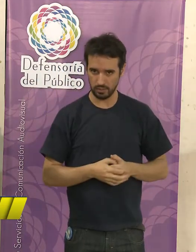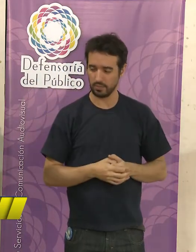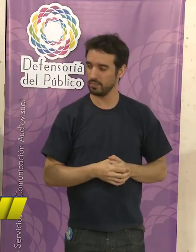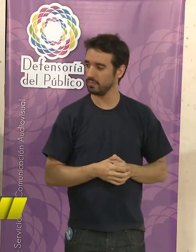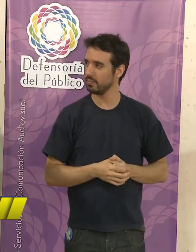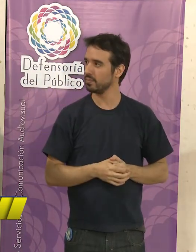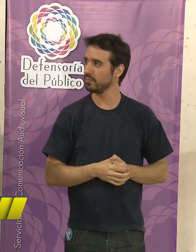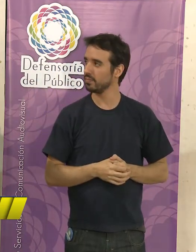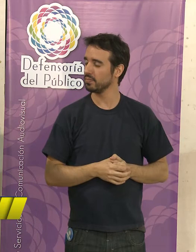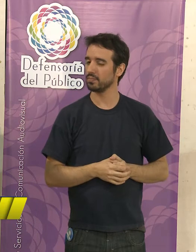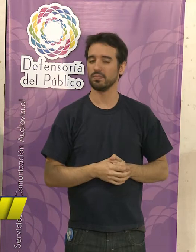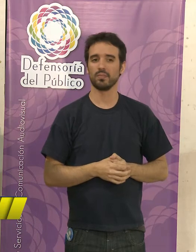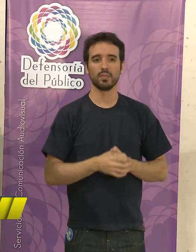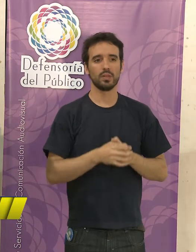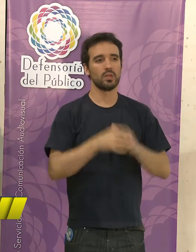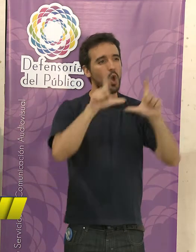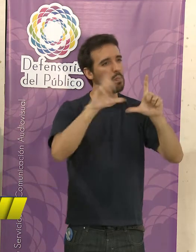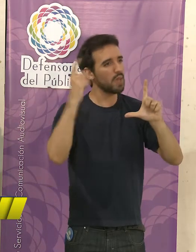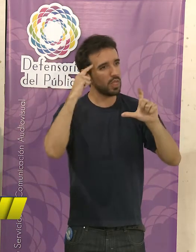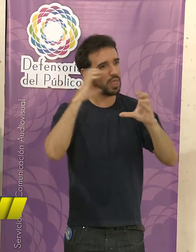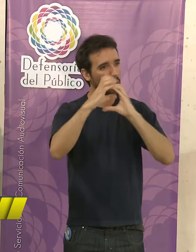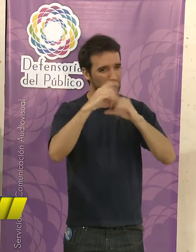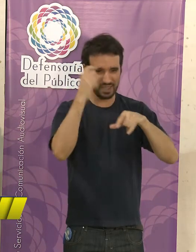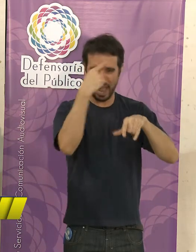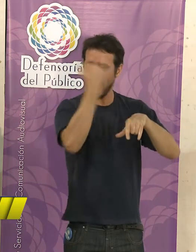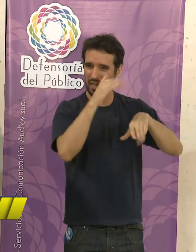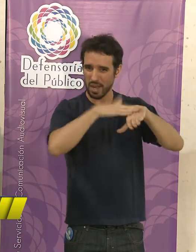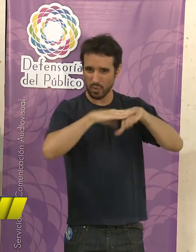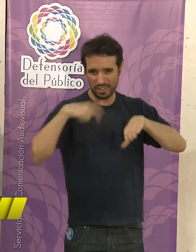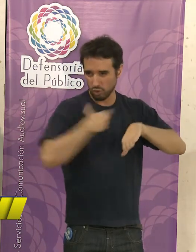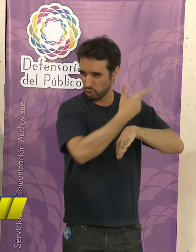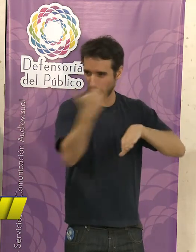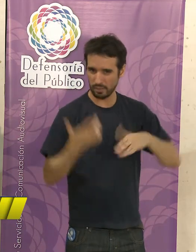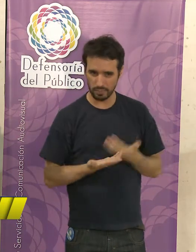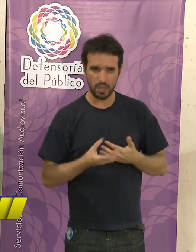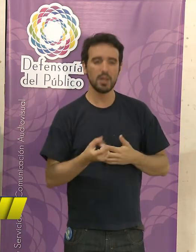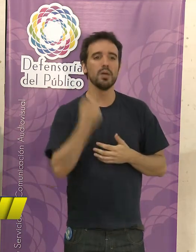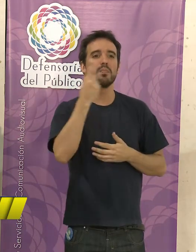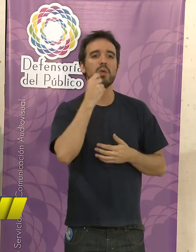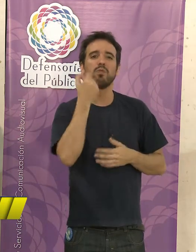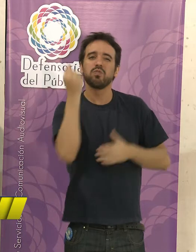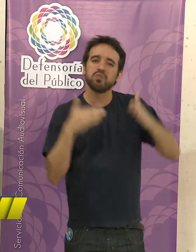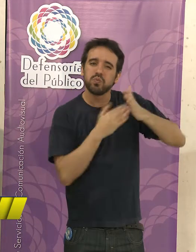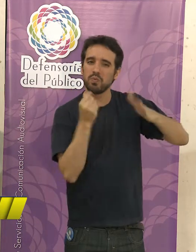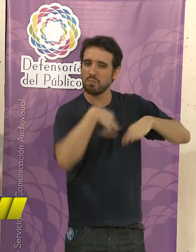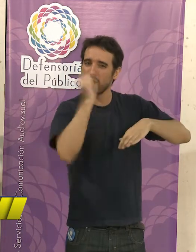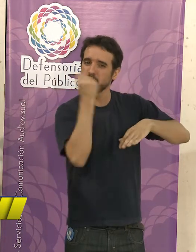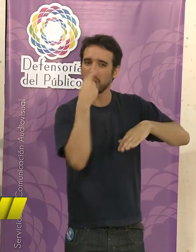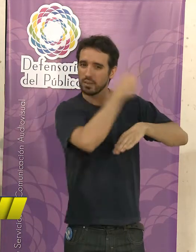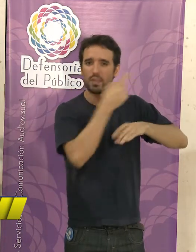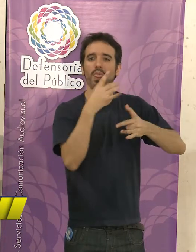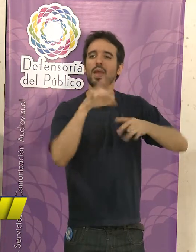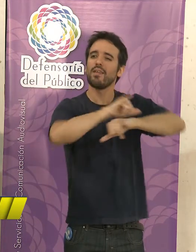Los medios de comunicación y la responsabilidad social. En primer lugar, debemos tener en claro que la función primordial de los medios es